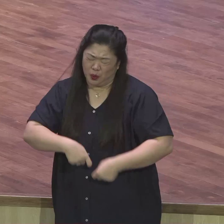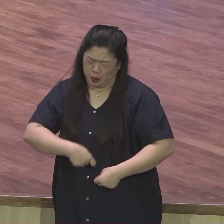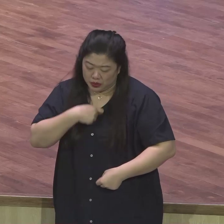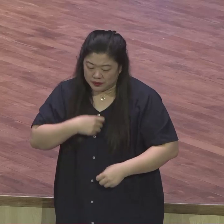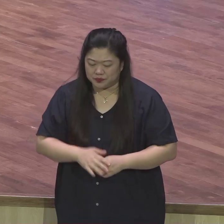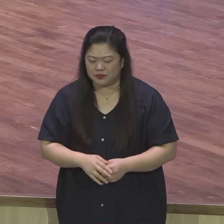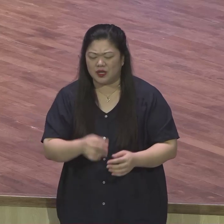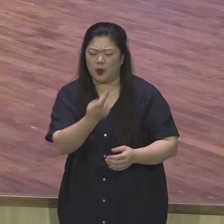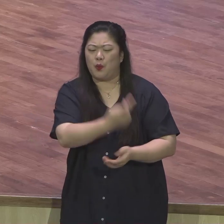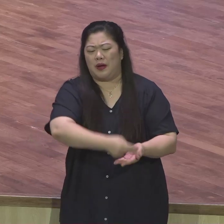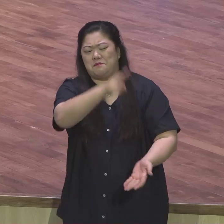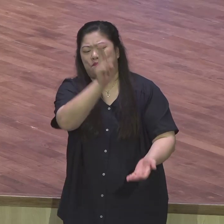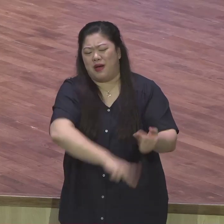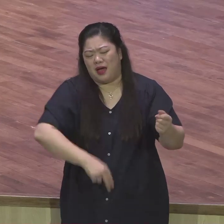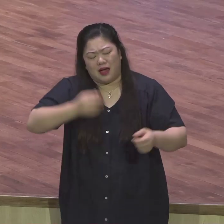꿈에도 생각할 수 없어요.